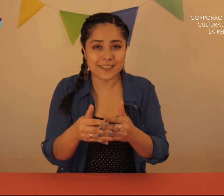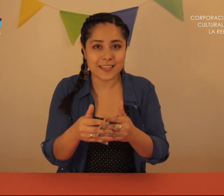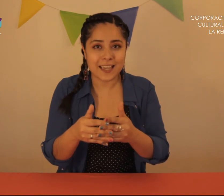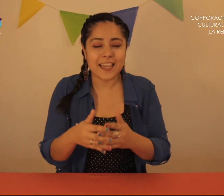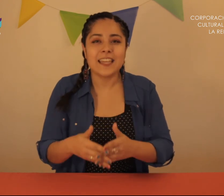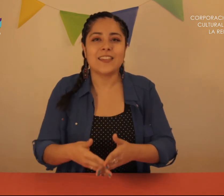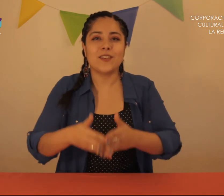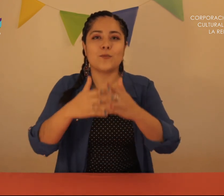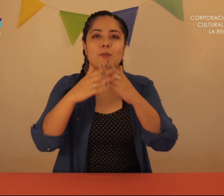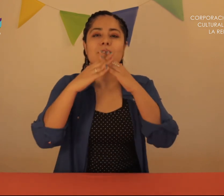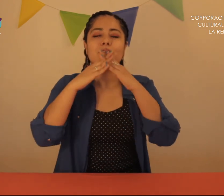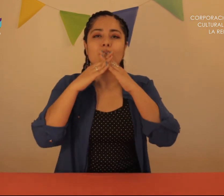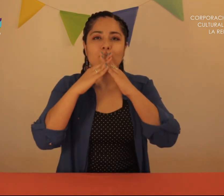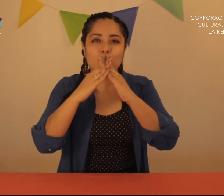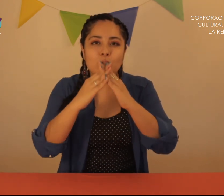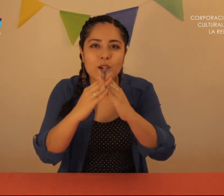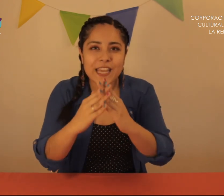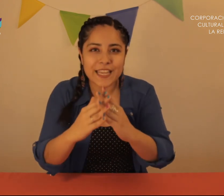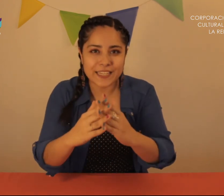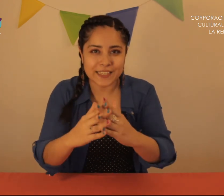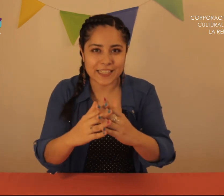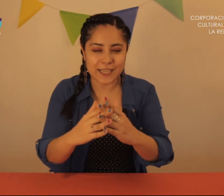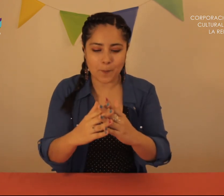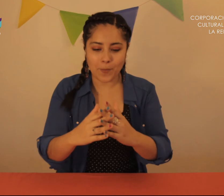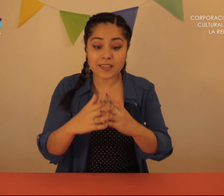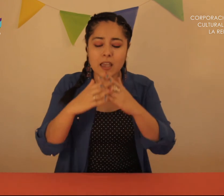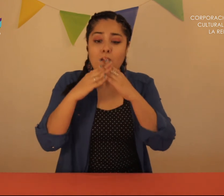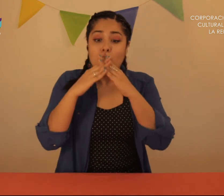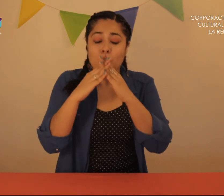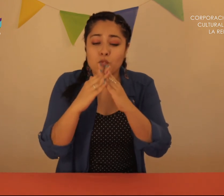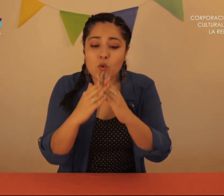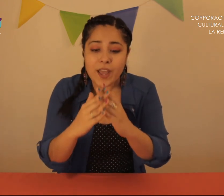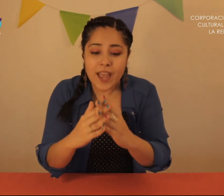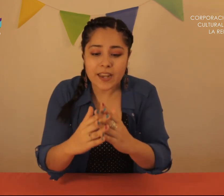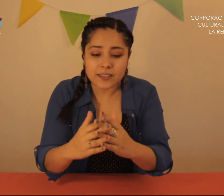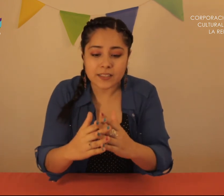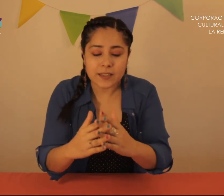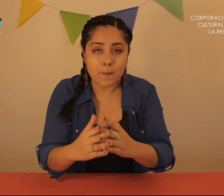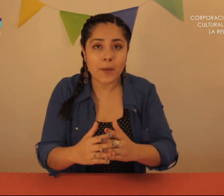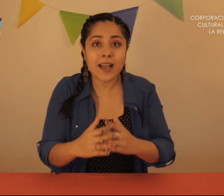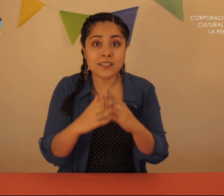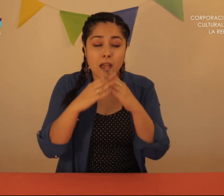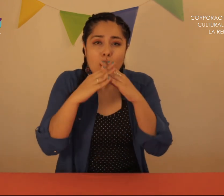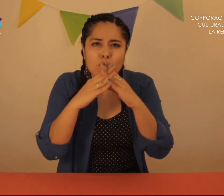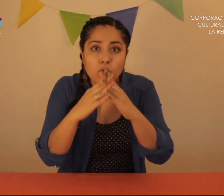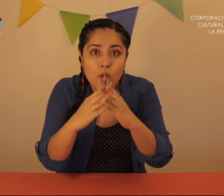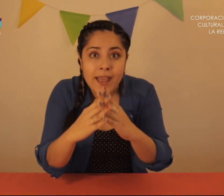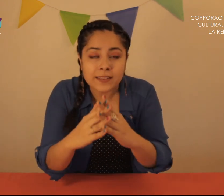Y vino un viento fuerte Más fuerte Más fuerte